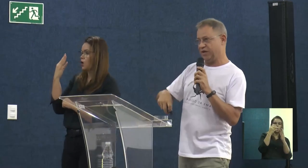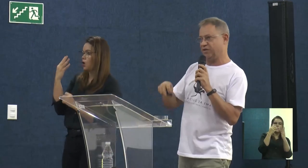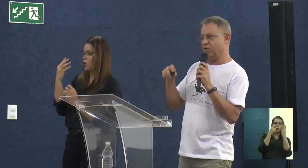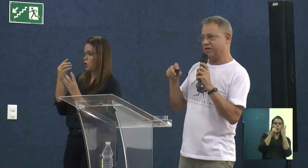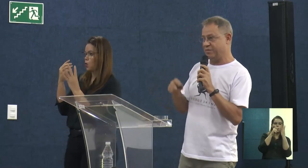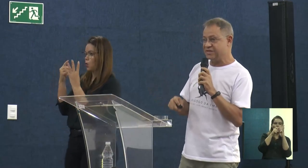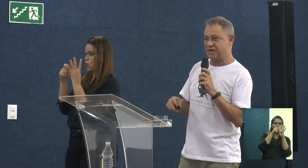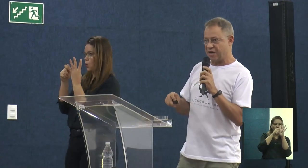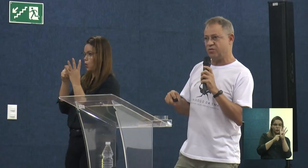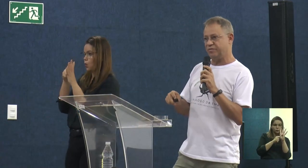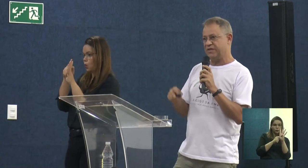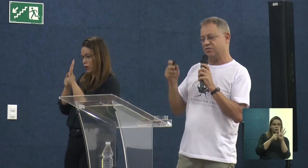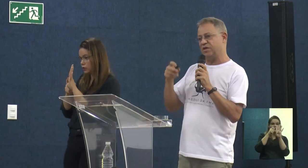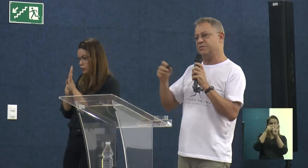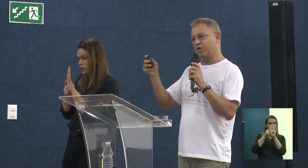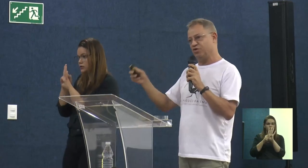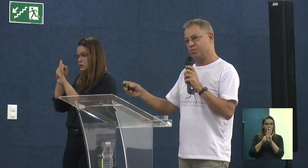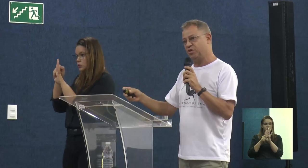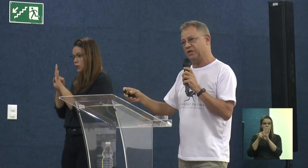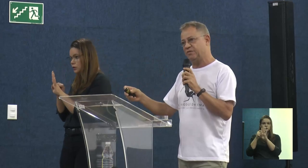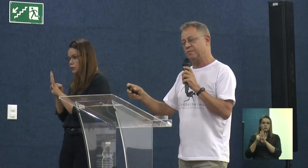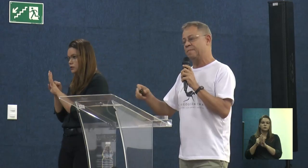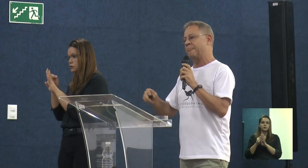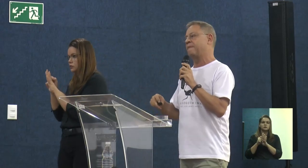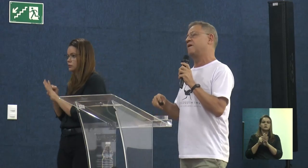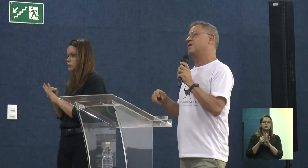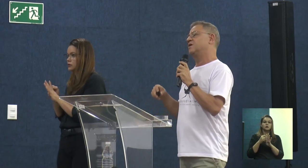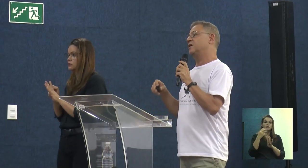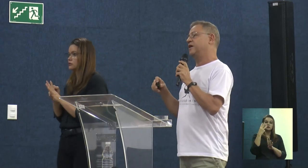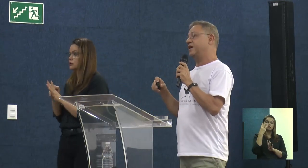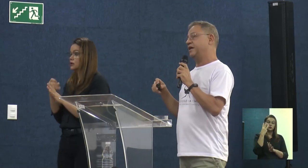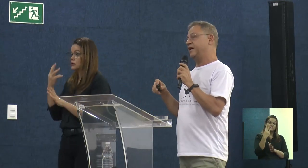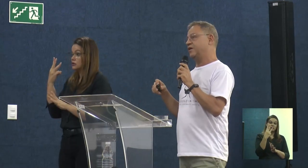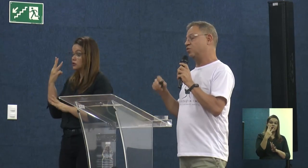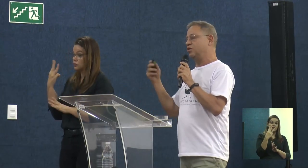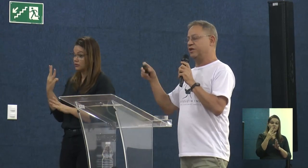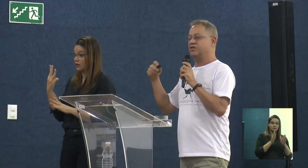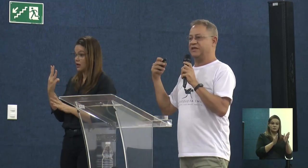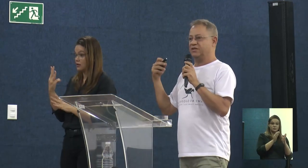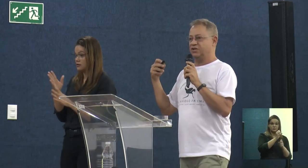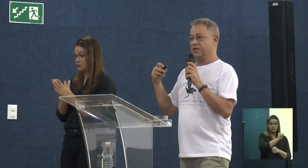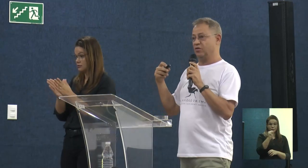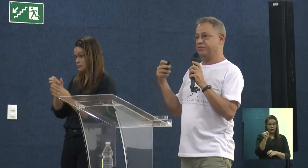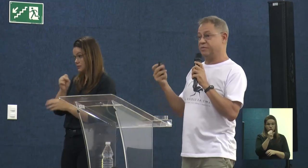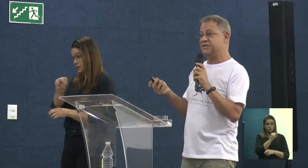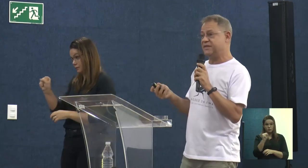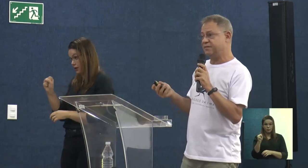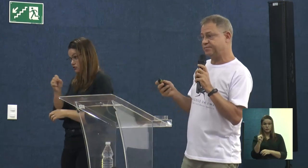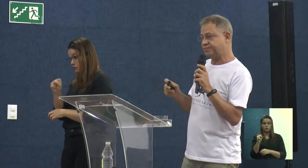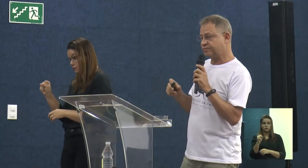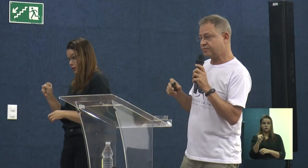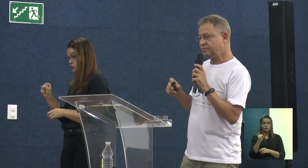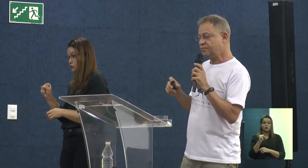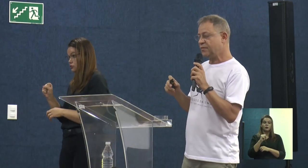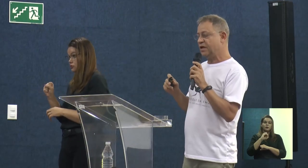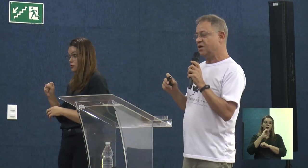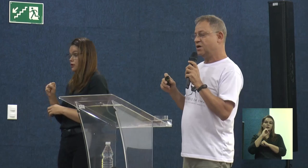nesse momento, é quadrimestral, são três períodos por ano, com o modelo que tinha na UFABC.